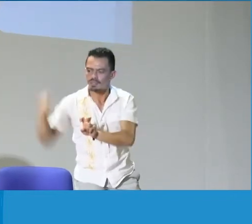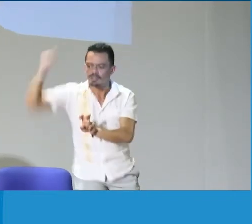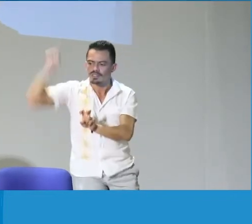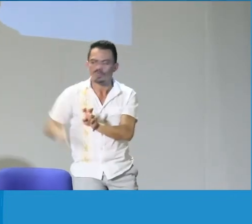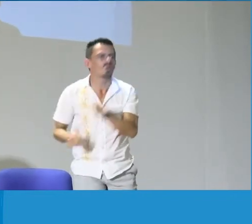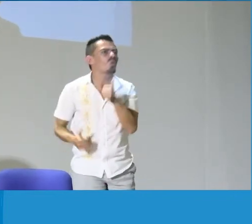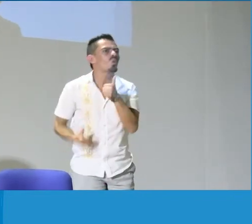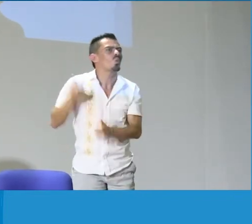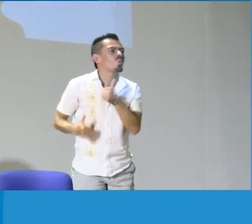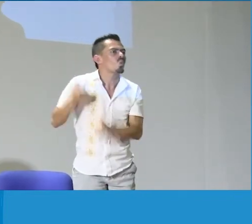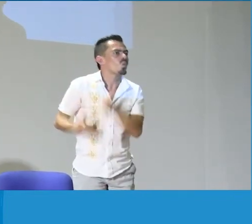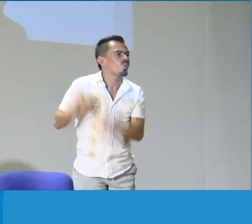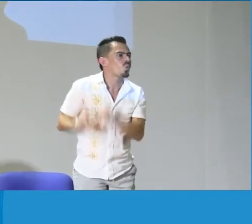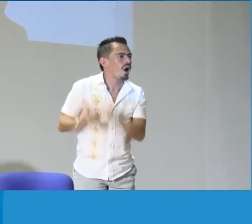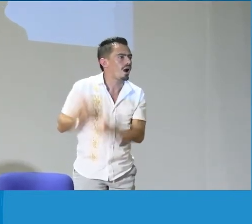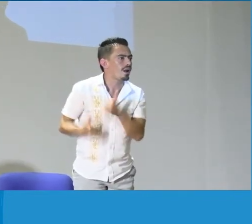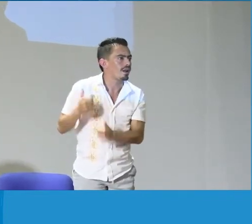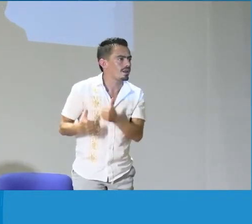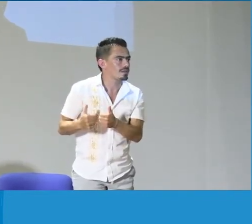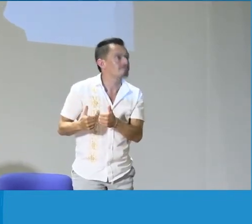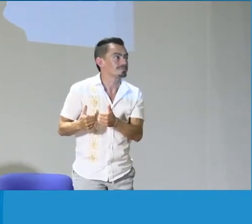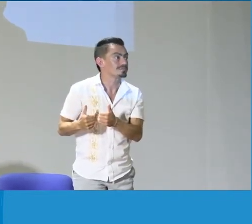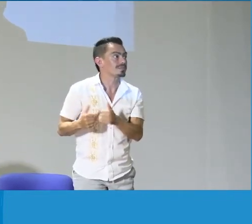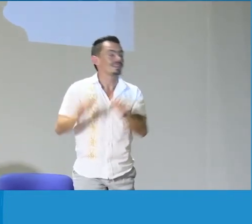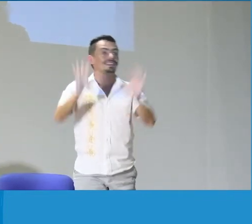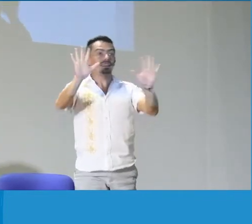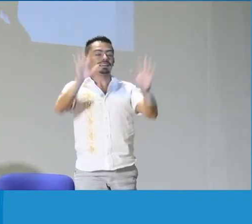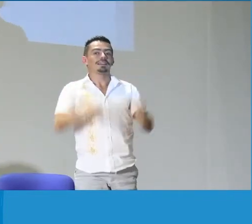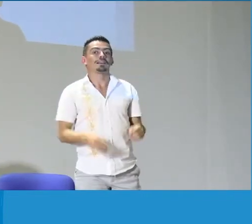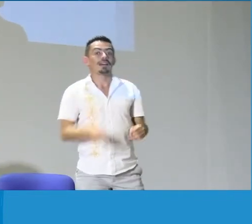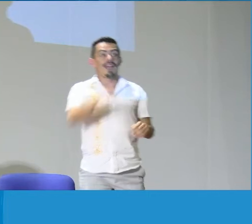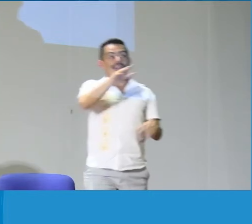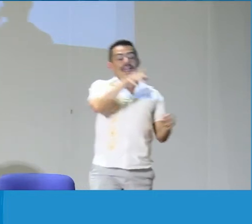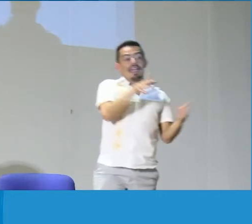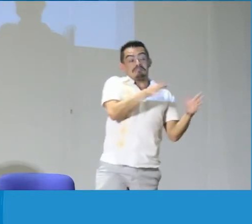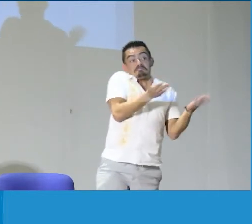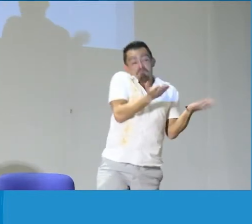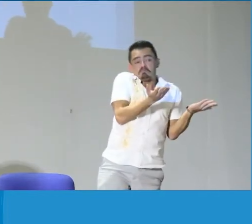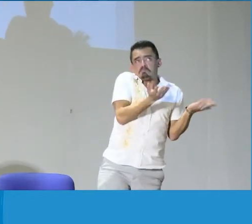identidad, sí, y uno de ellos es, ¿qué estamos enseñando? Sí,